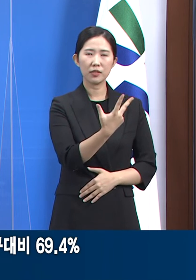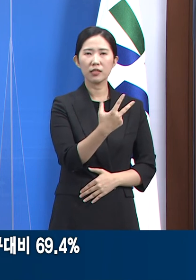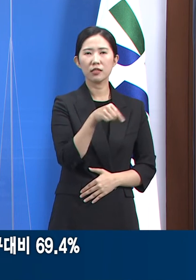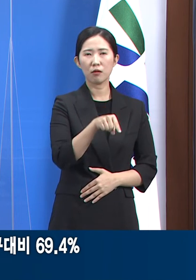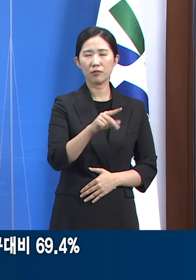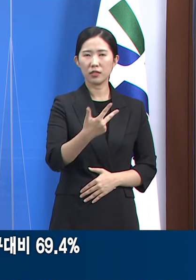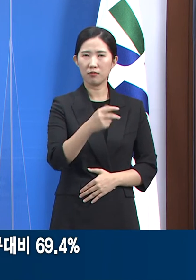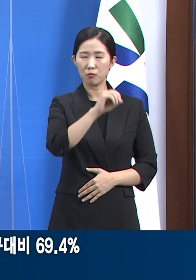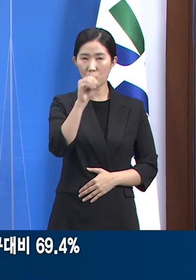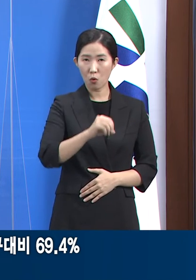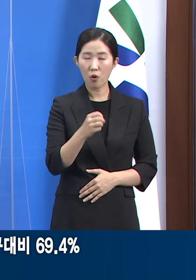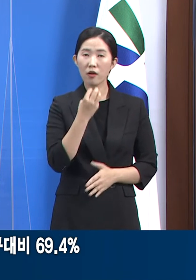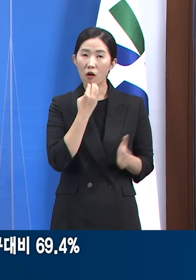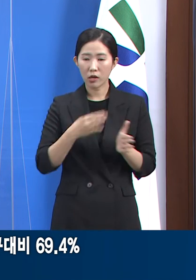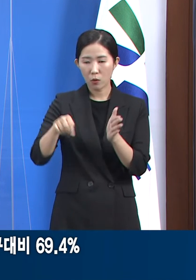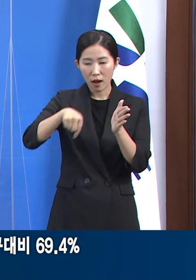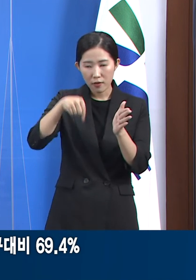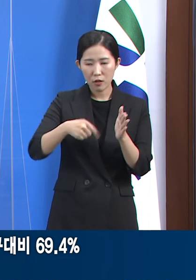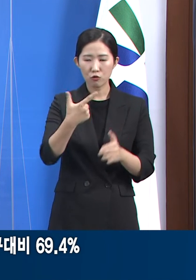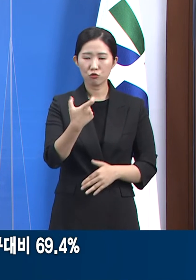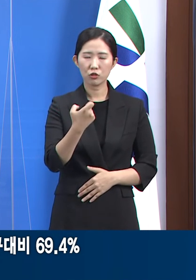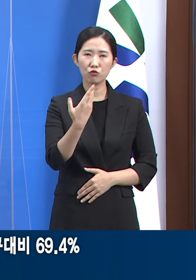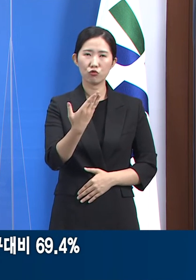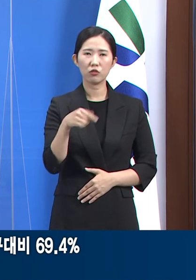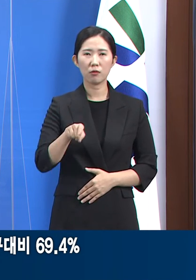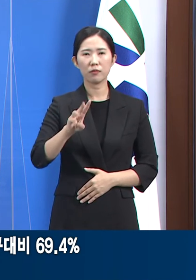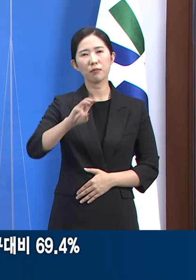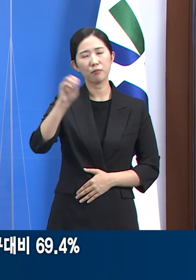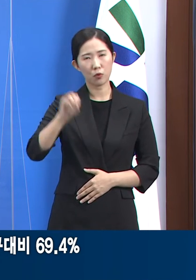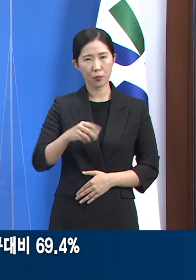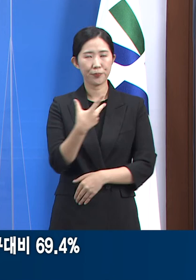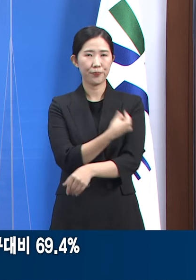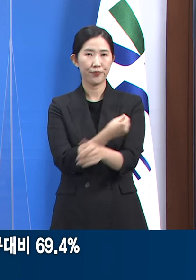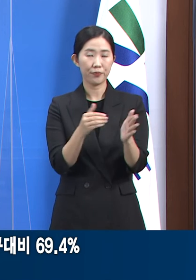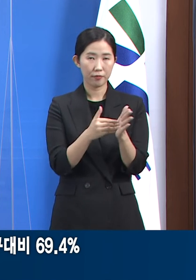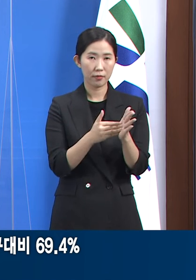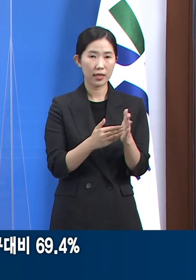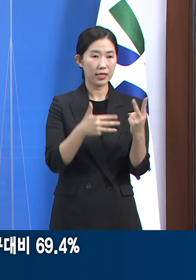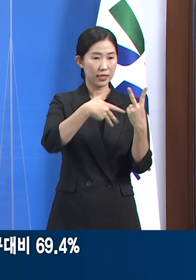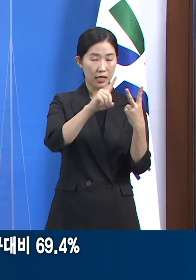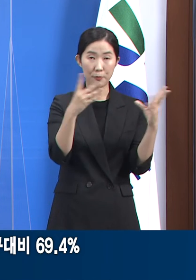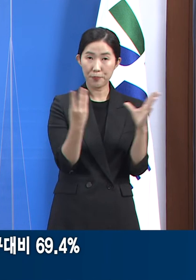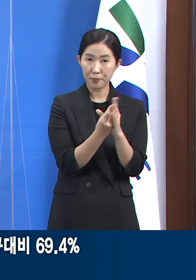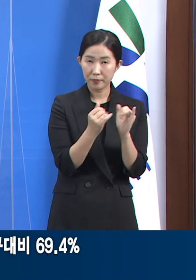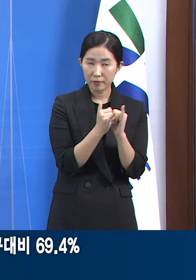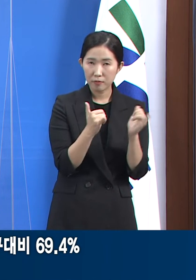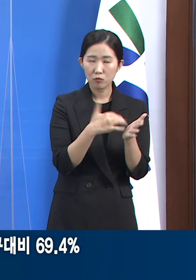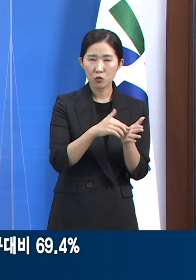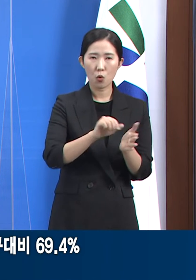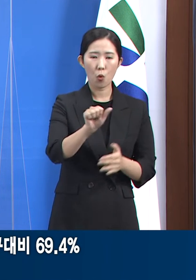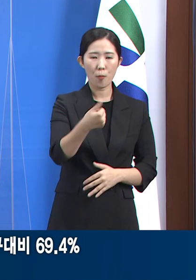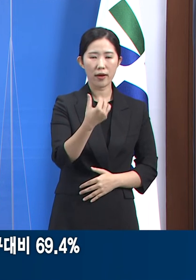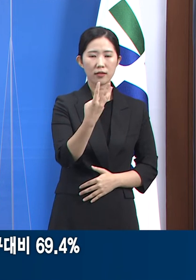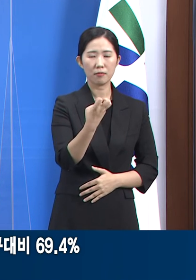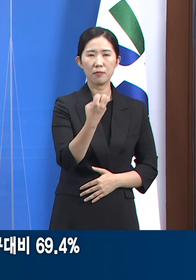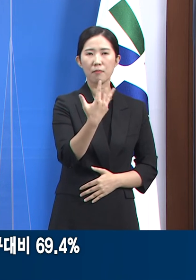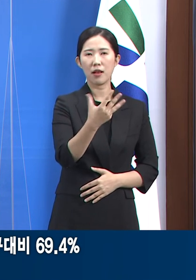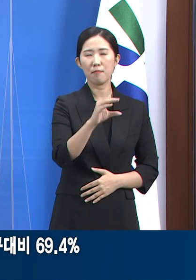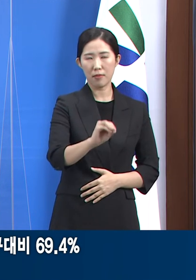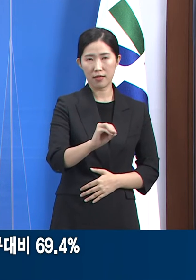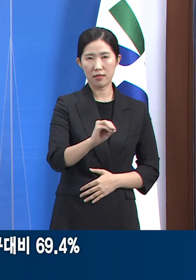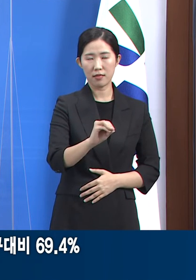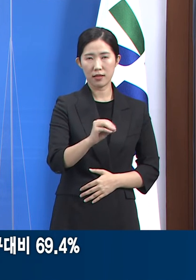경기도 인구 대비 69.4%입니다. 접종 완료자는 538만 3,314명으로